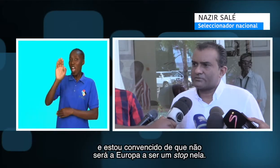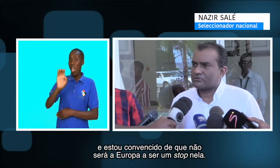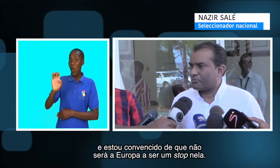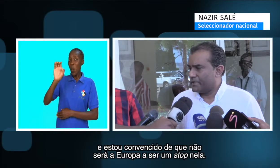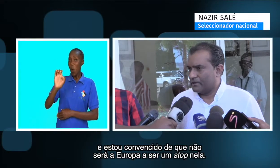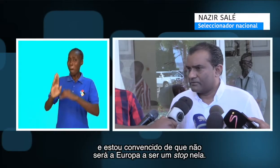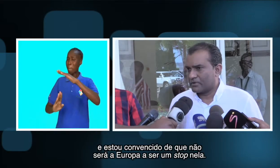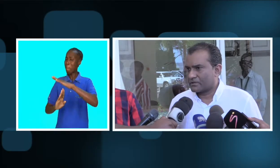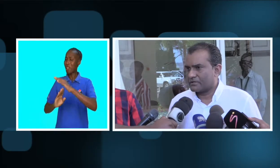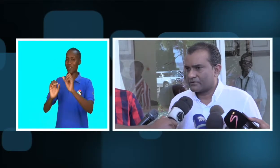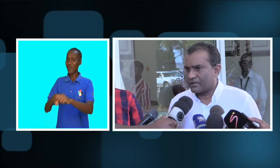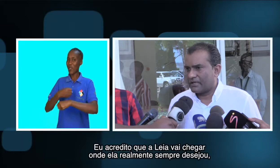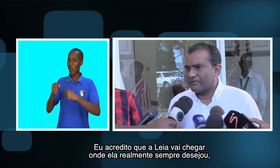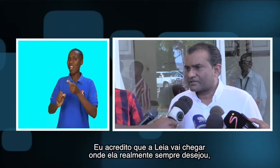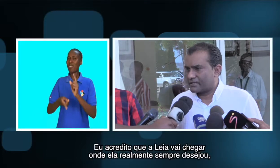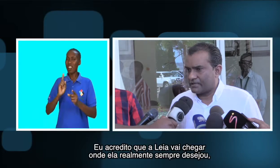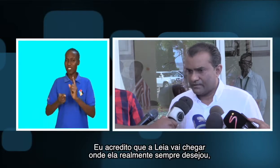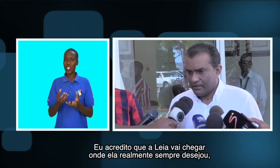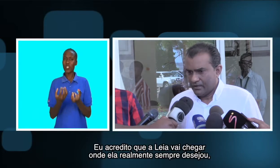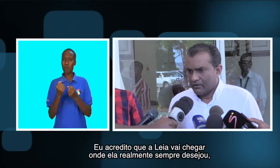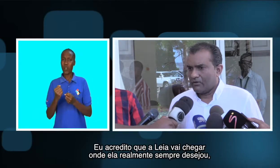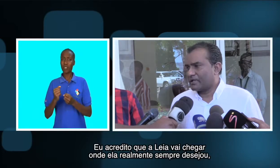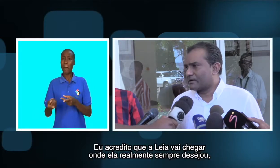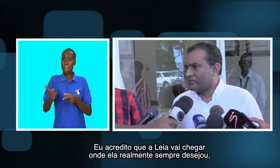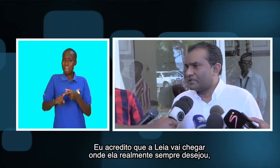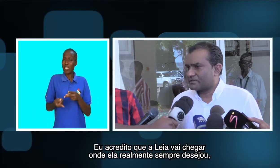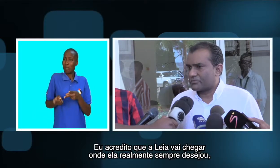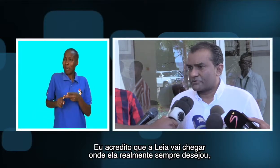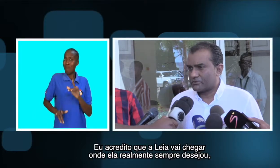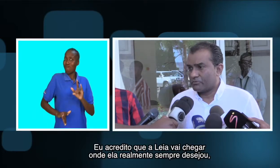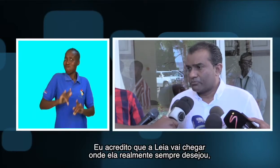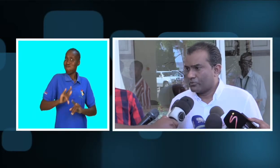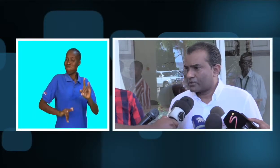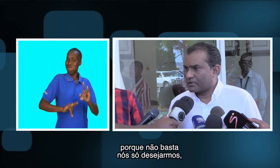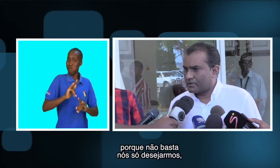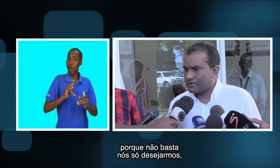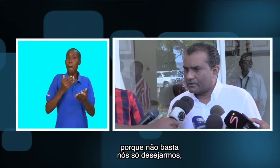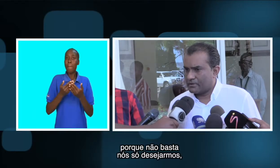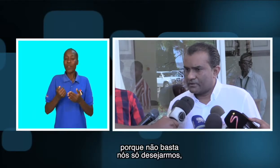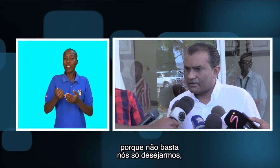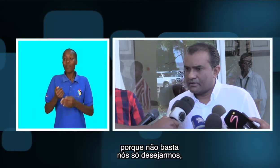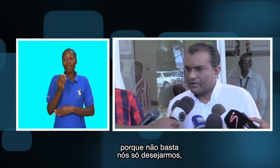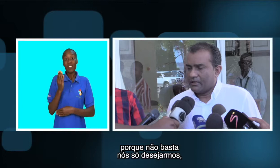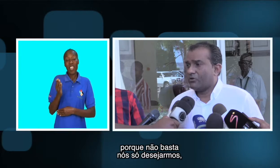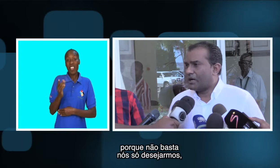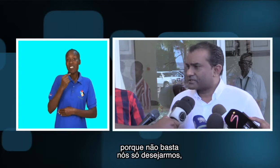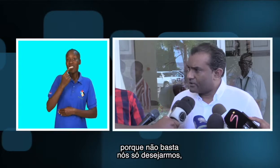topo nela. Eu acredito que a Aleia vai chegar onde ela realmente sempre jogou, porque não basta nós